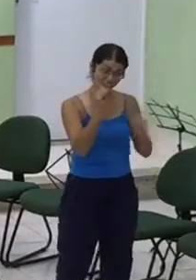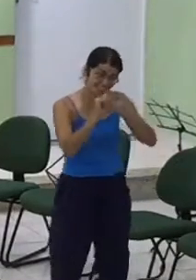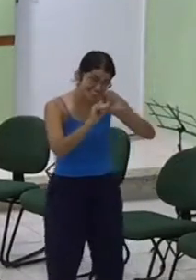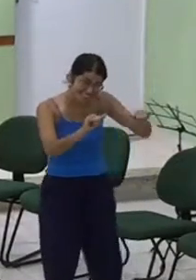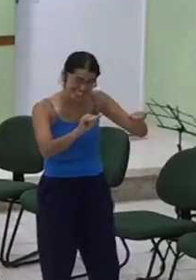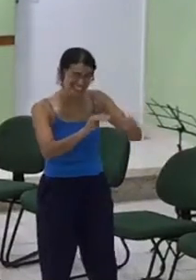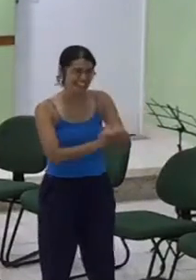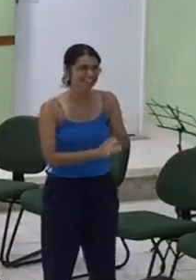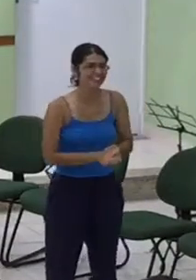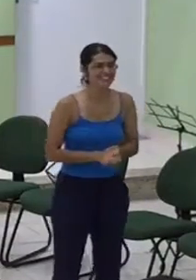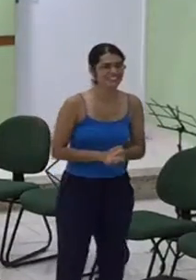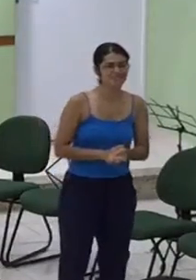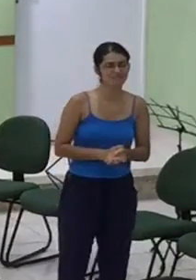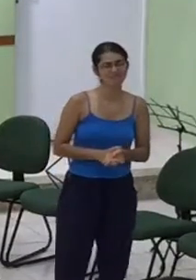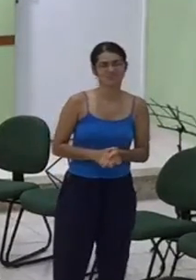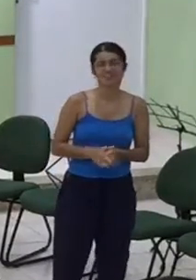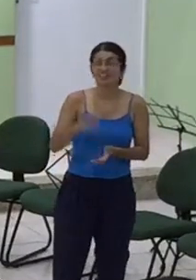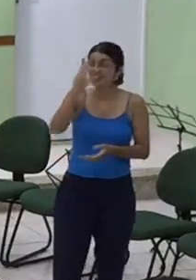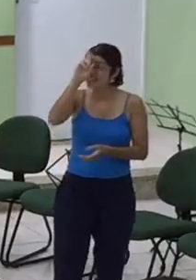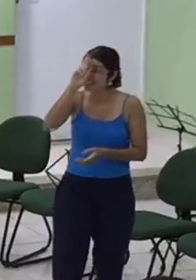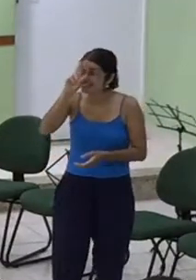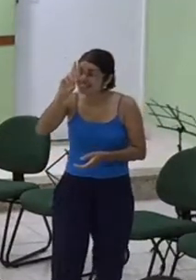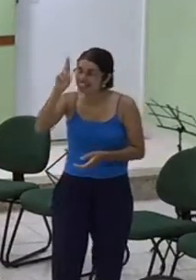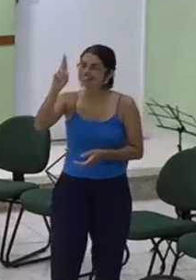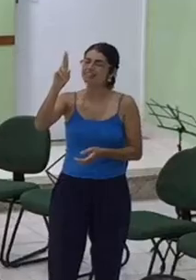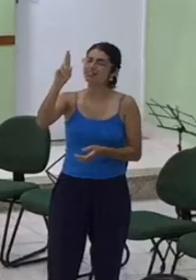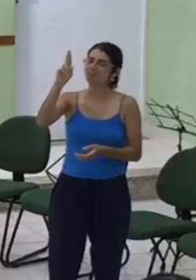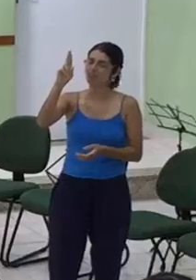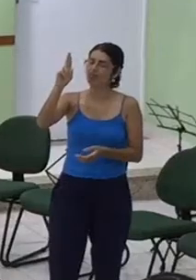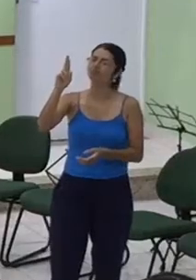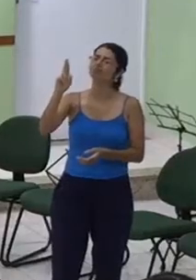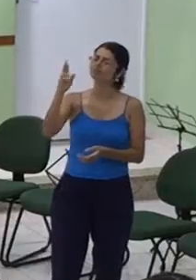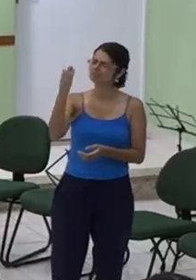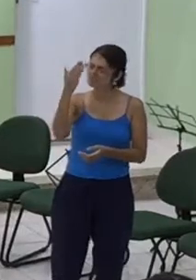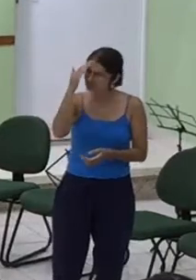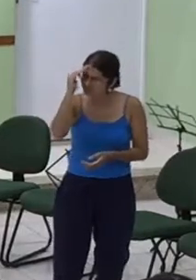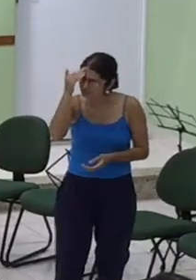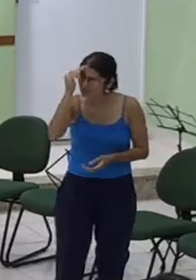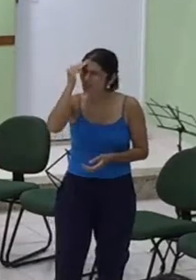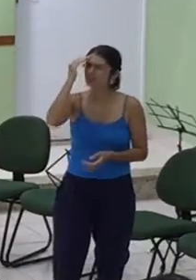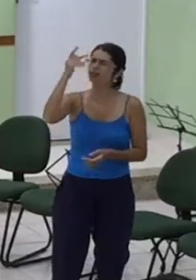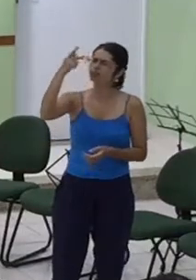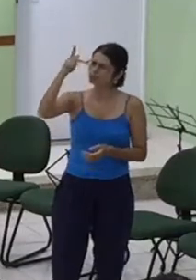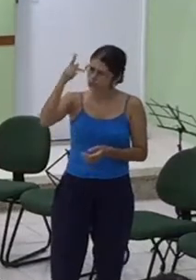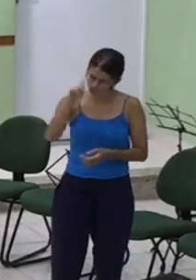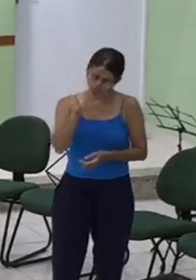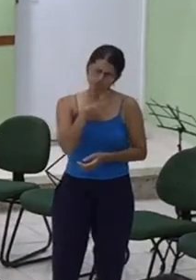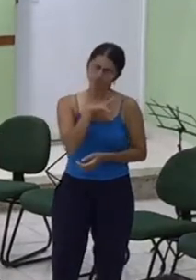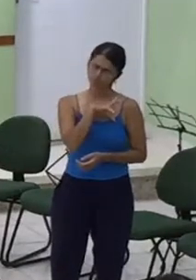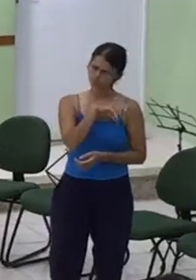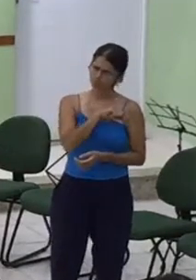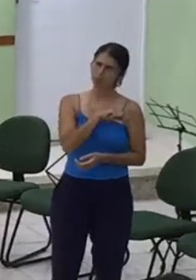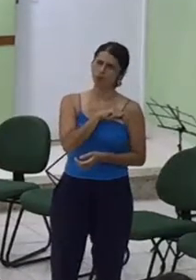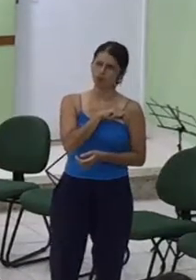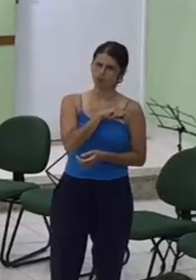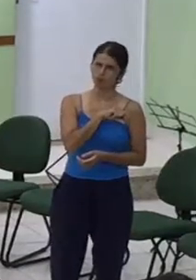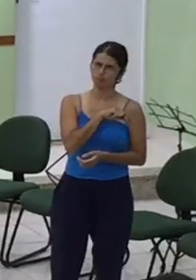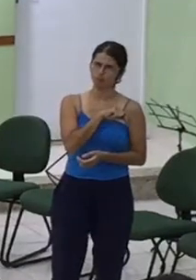Senhor, reconhecemos o teu amor e misericórdia para conosco, tornando-nos parte da tua